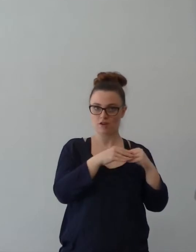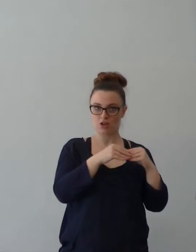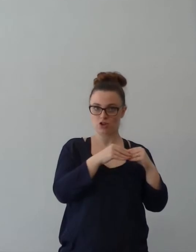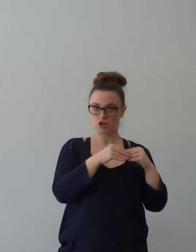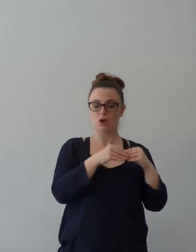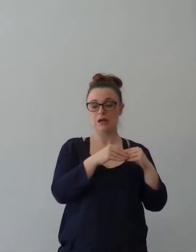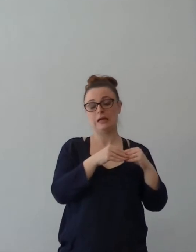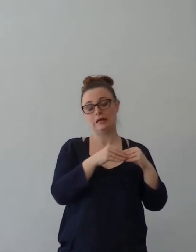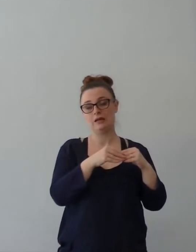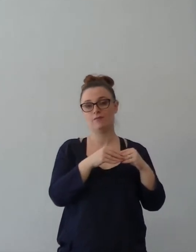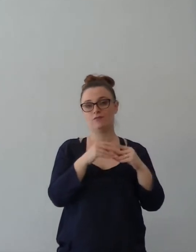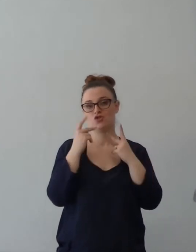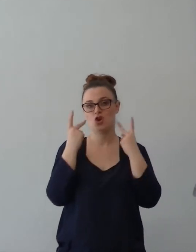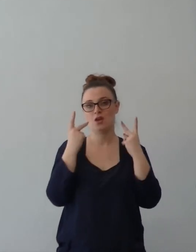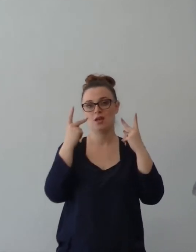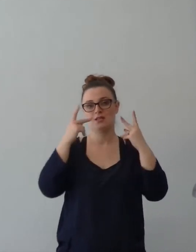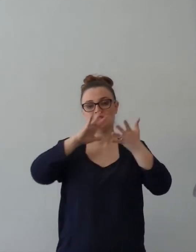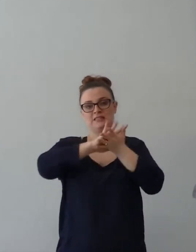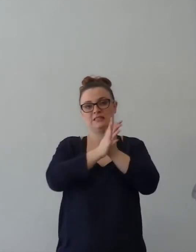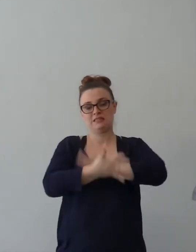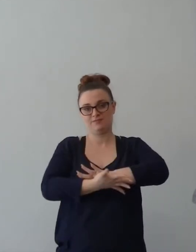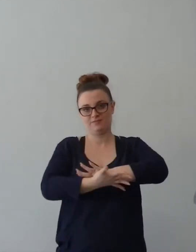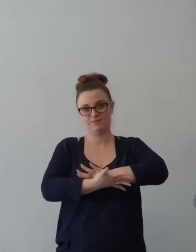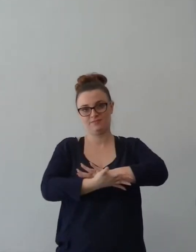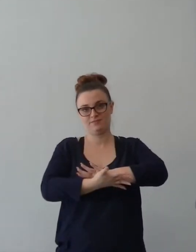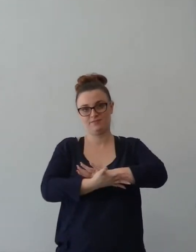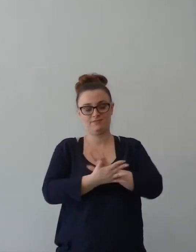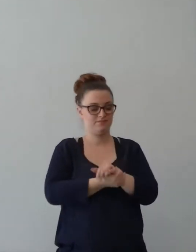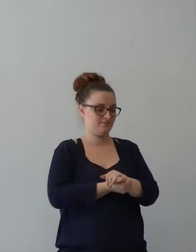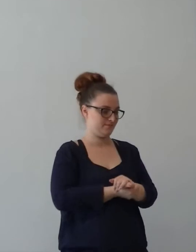passi, io sono il distruttore della mia gioia.